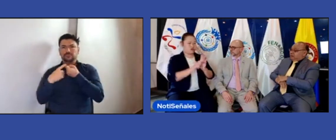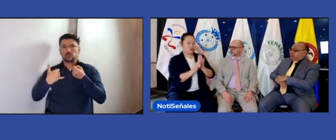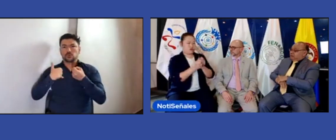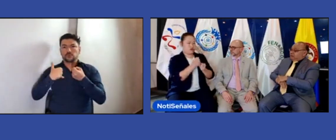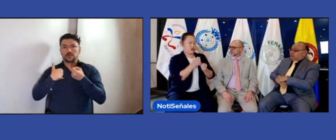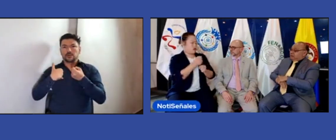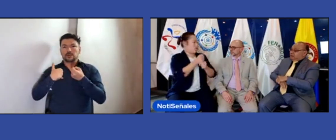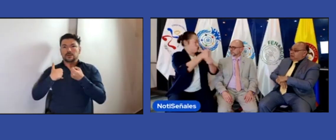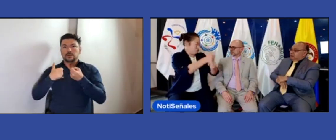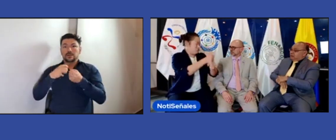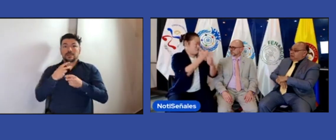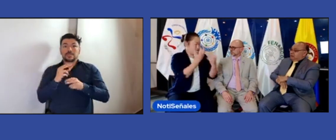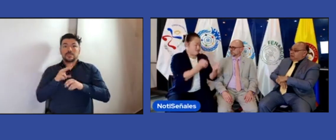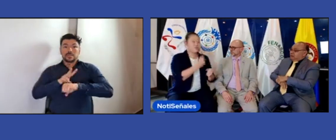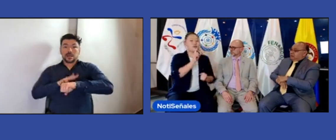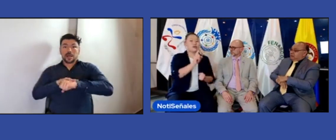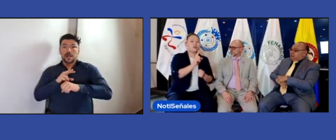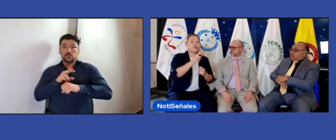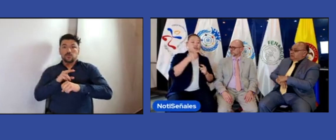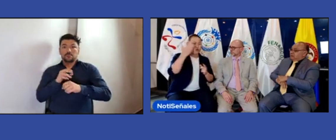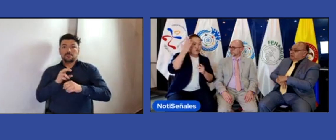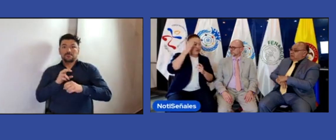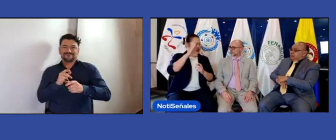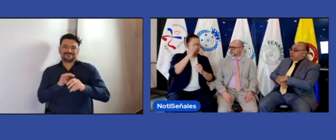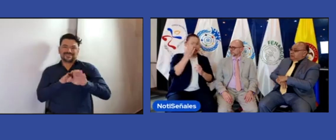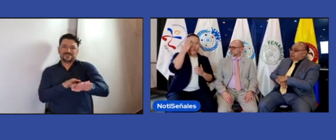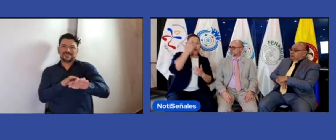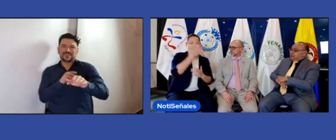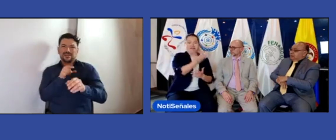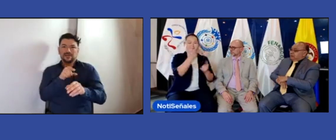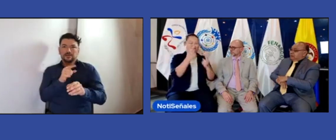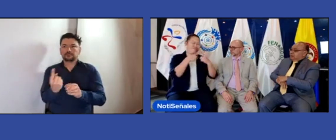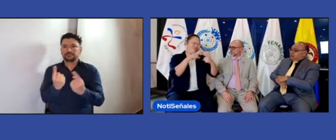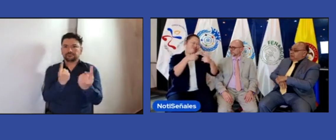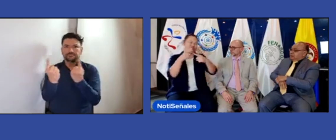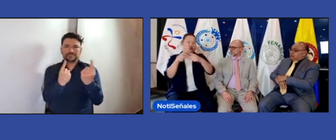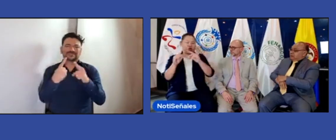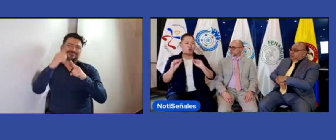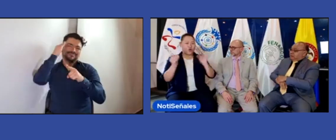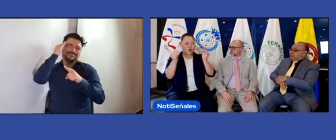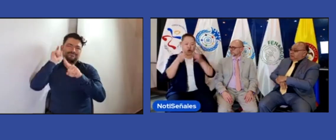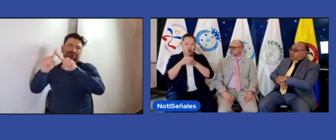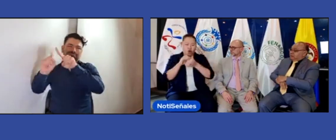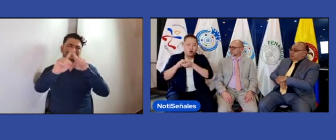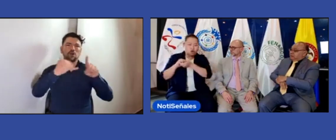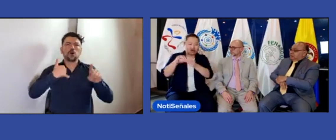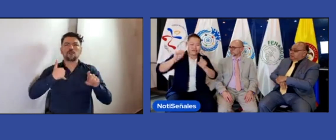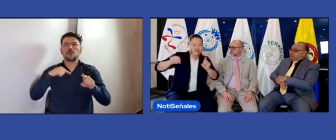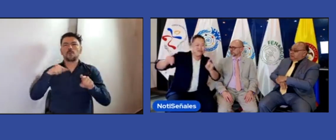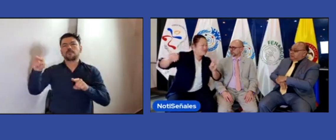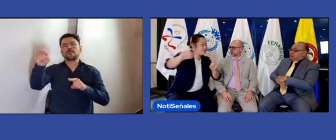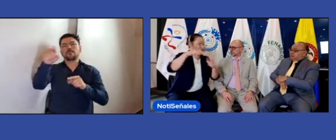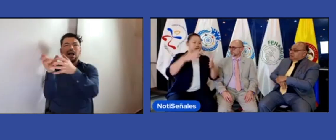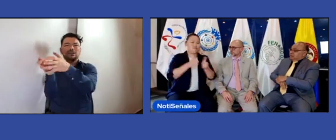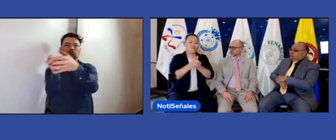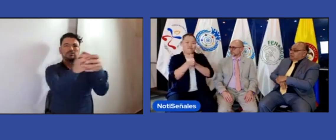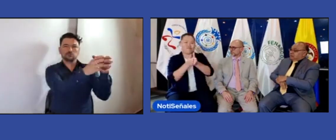representaciones que nosotros tenemos en este momento, pero para llegar a esa representación, pues obviamente hay muchas